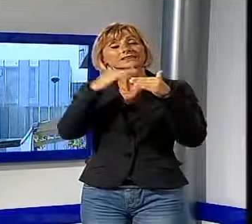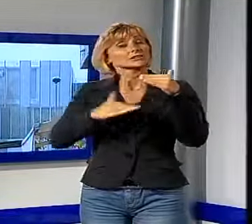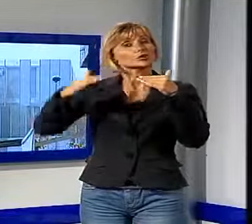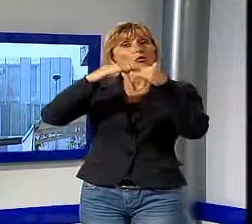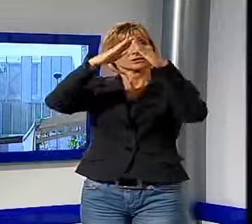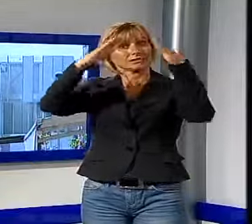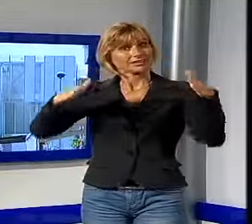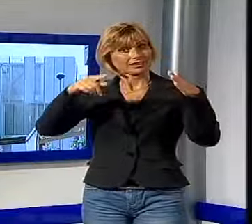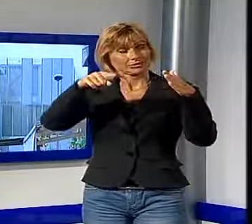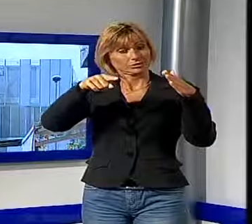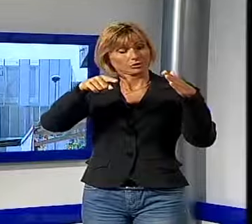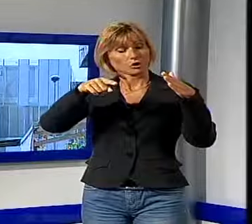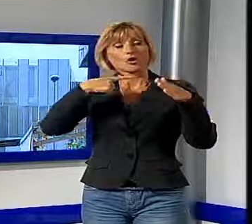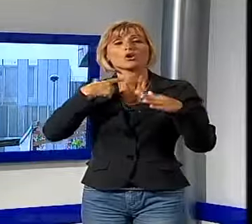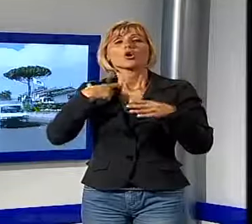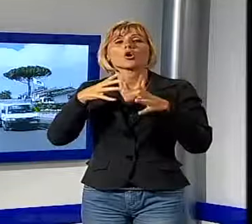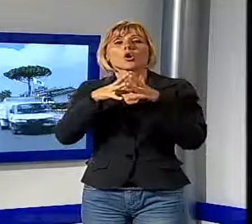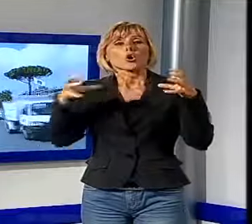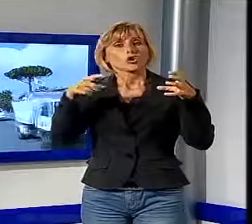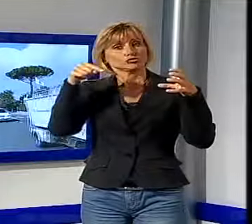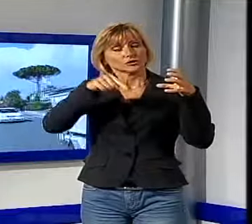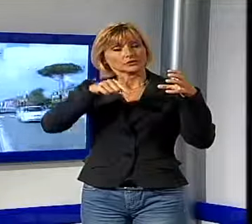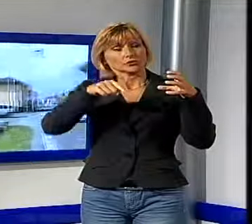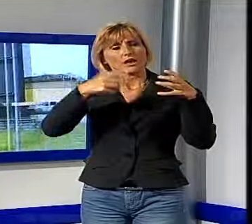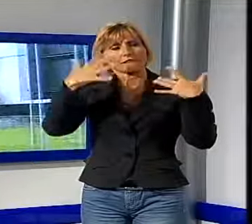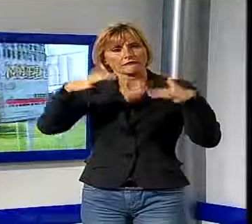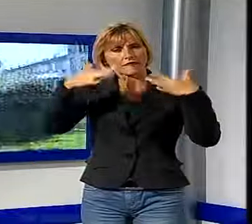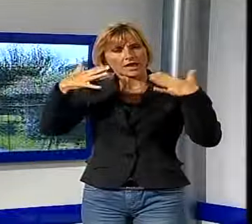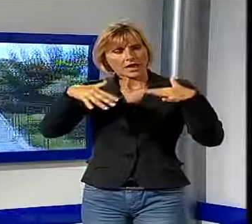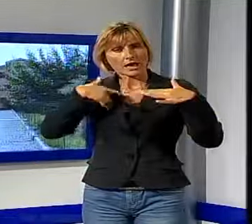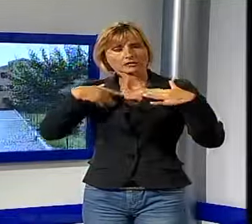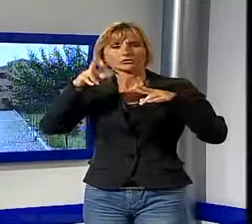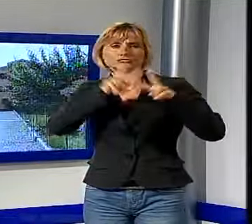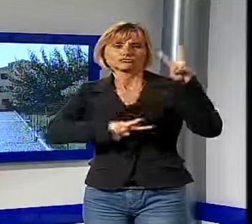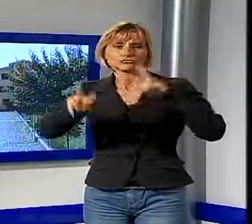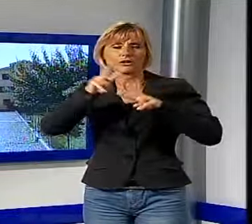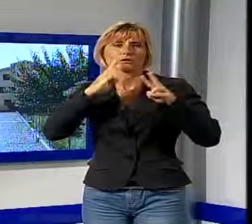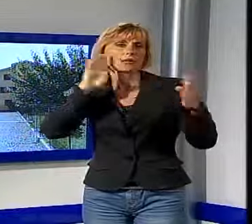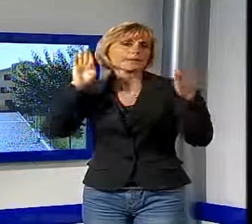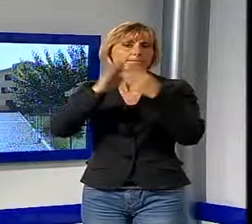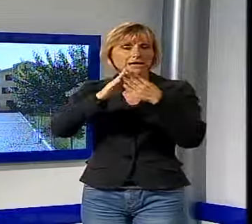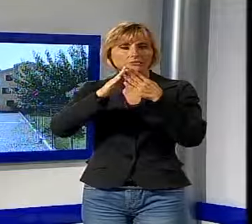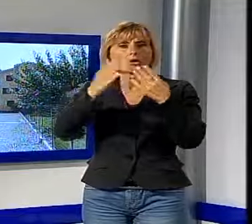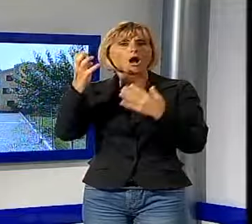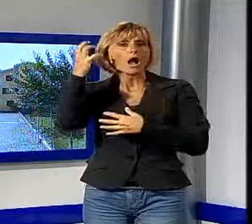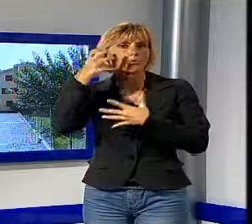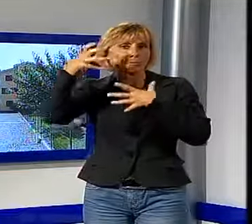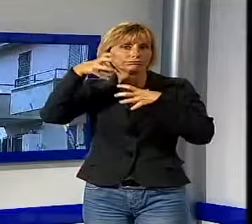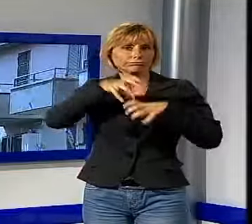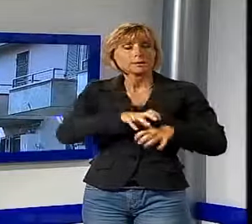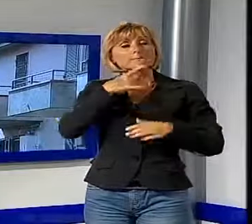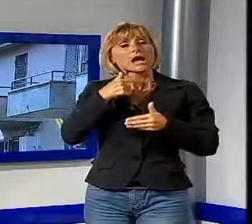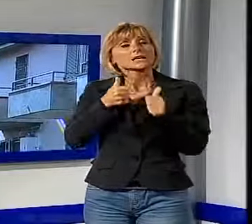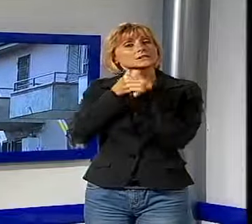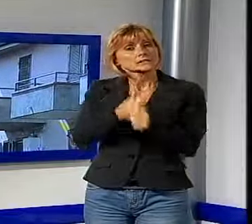del San Luca, il concessionario ha già effettuato campagne di mitigazione dell'impatto acustico che comunque è nei limiti di